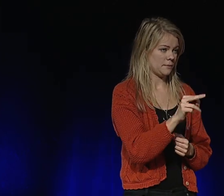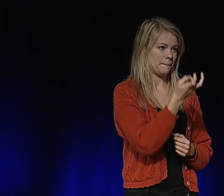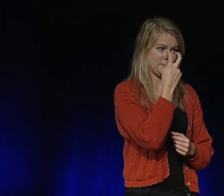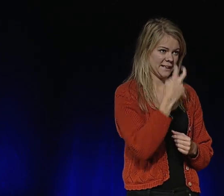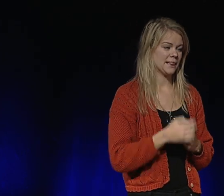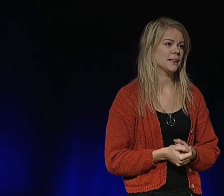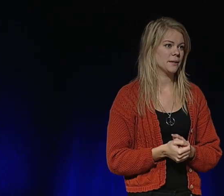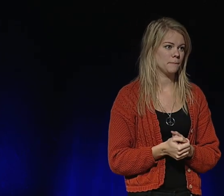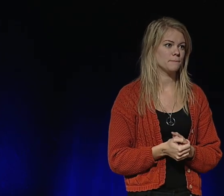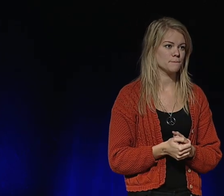Han är blind.